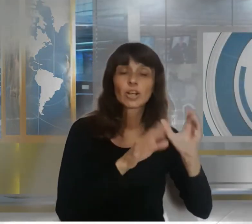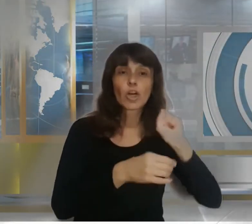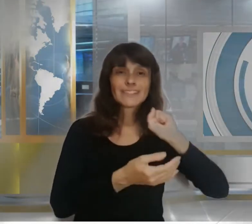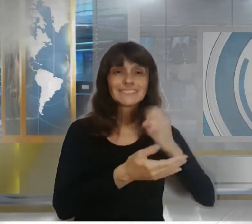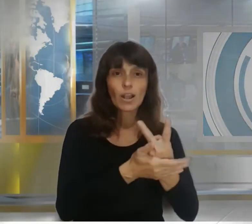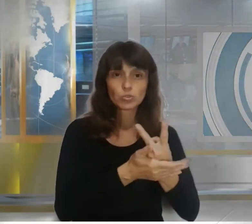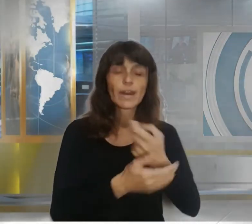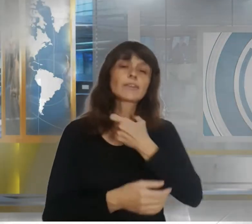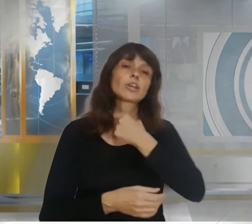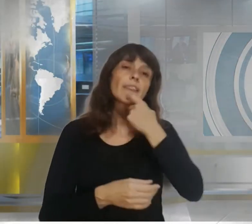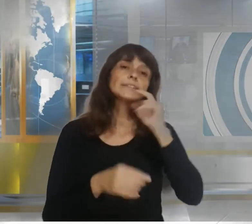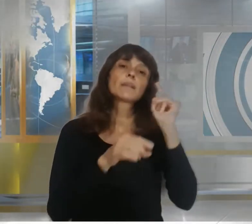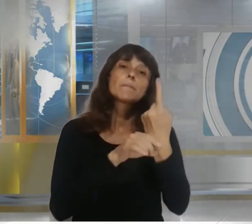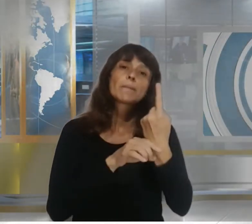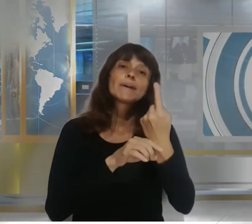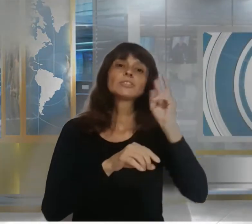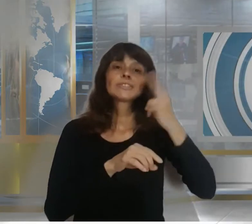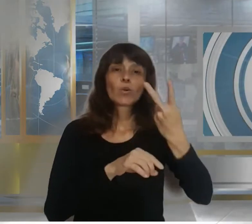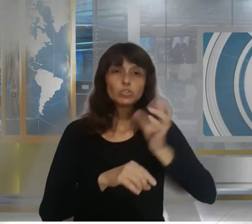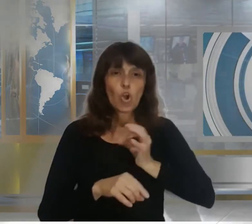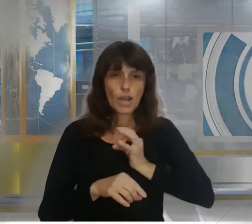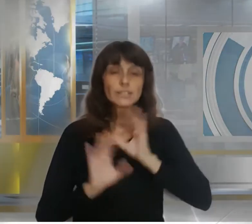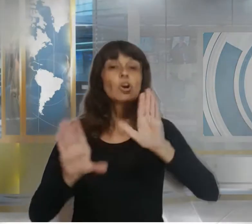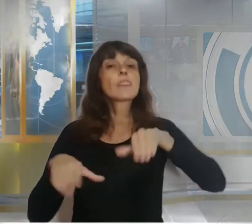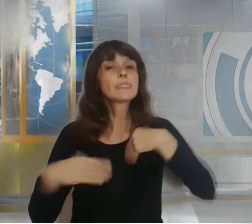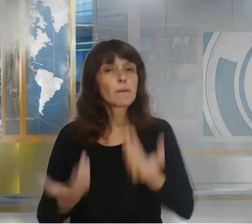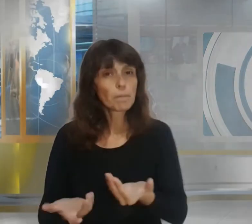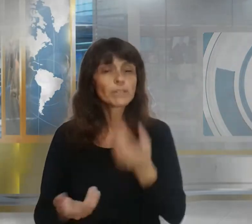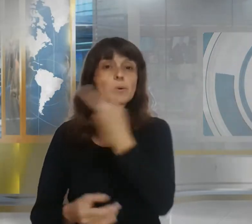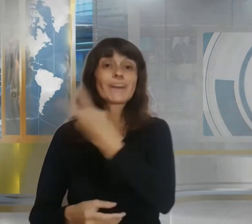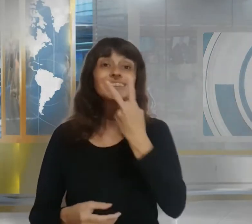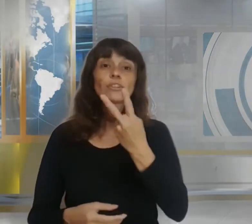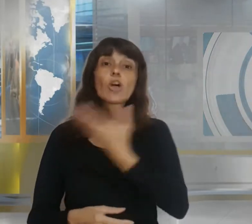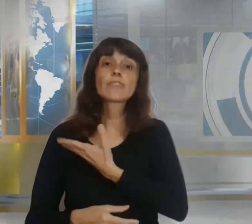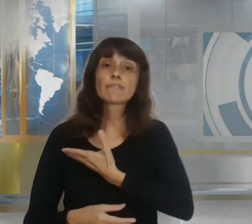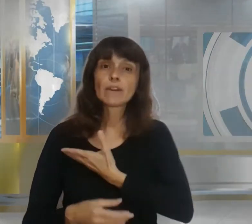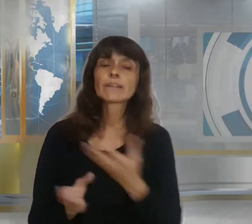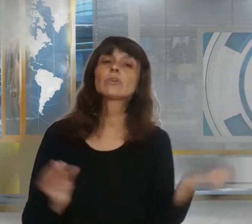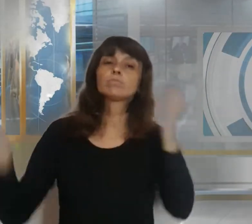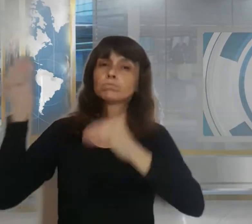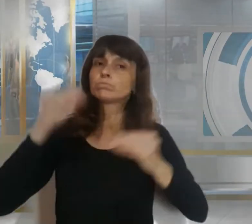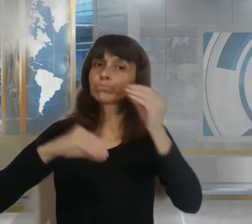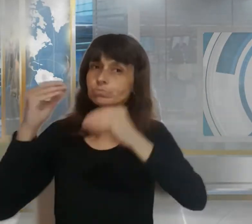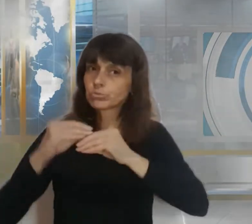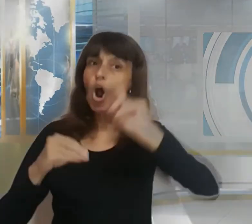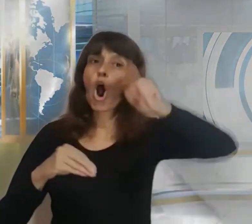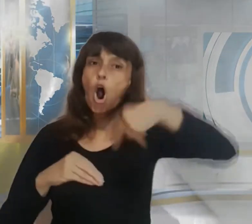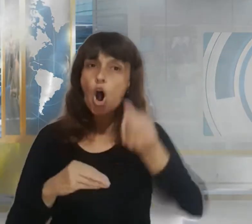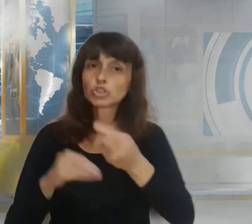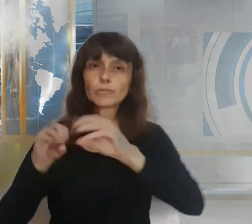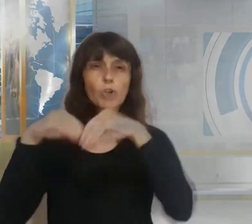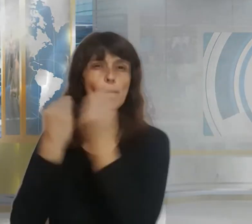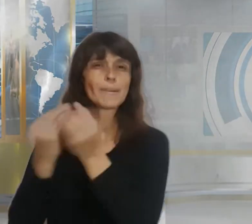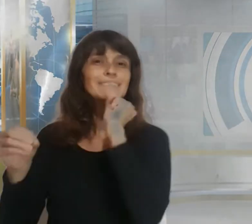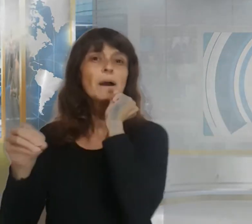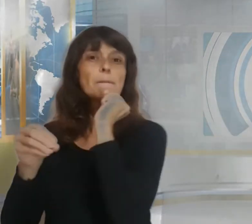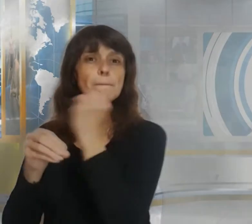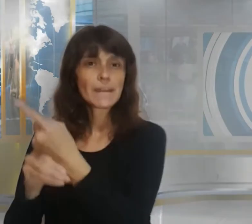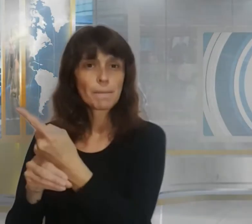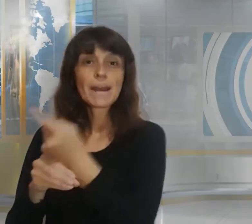Luego el 22 de febrero se sumará el resto de los alumnos de la primaria y una semana después el primero de marzo se irá el